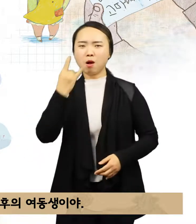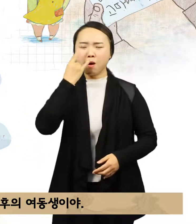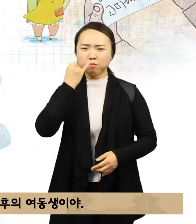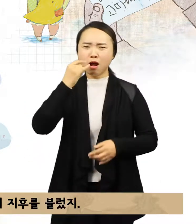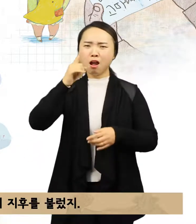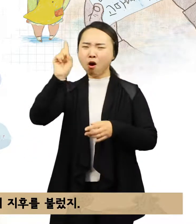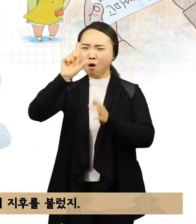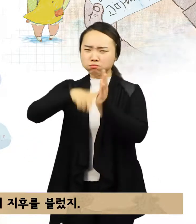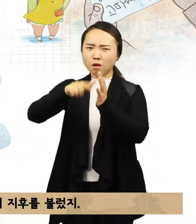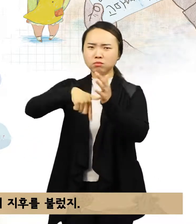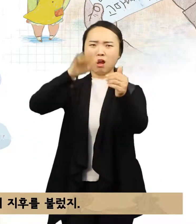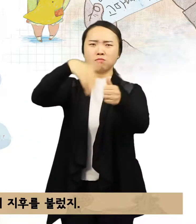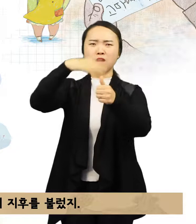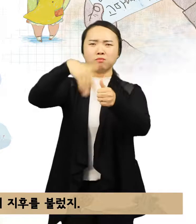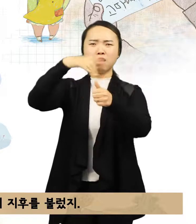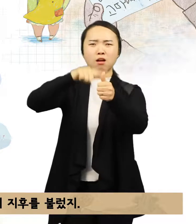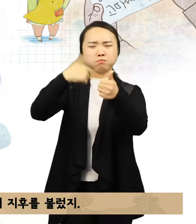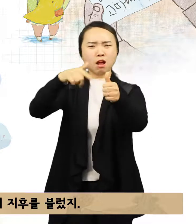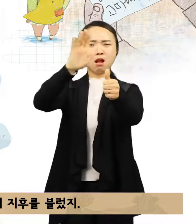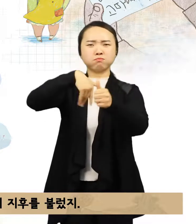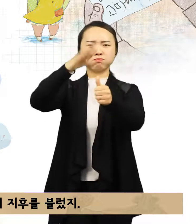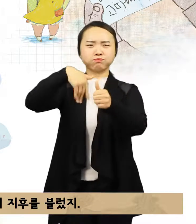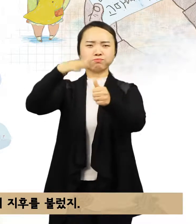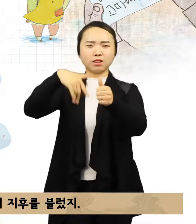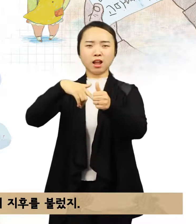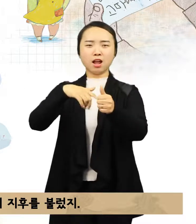엄마는 시도 때도 없이 지우를 불렀지.